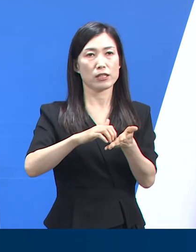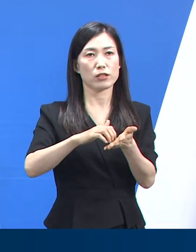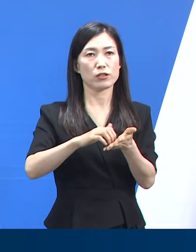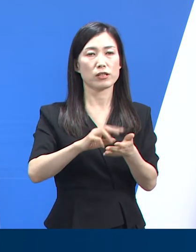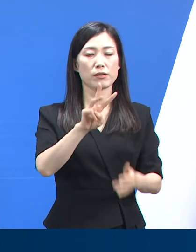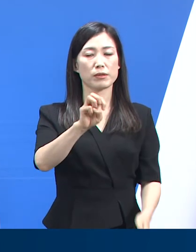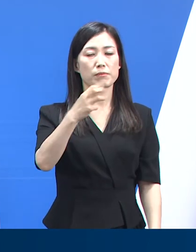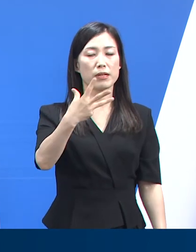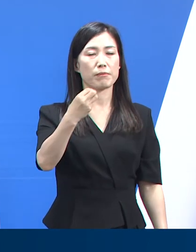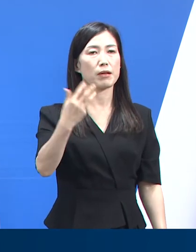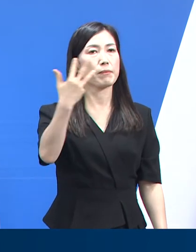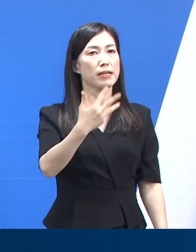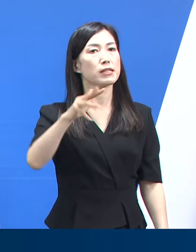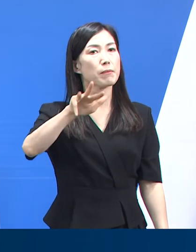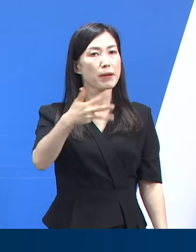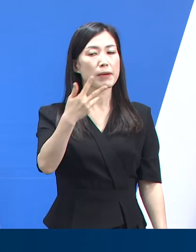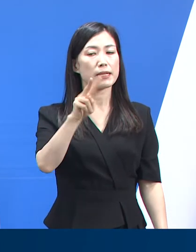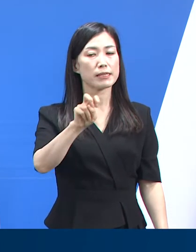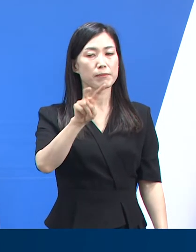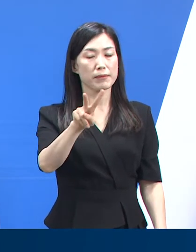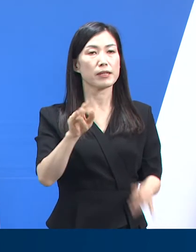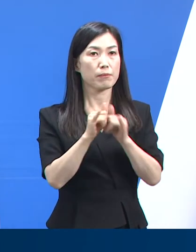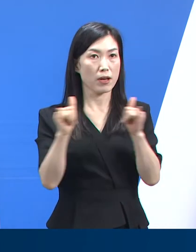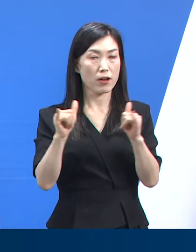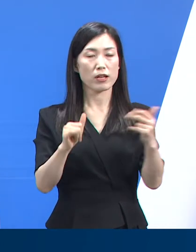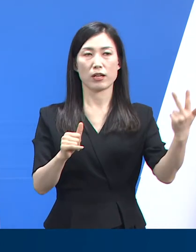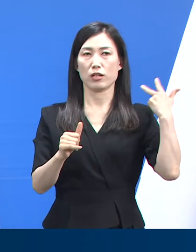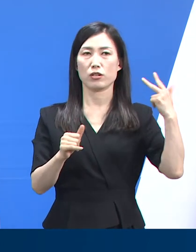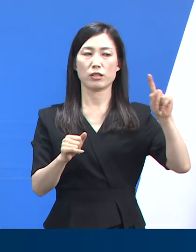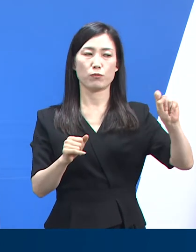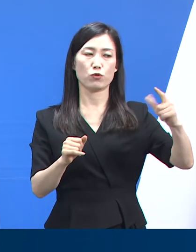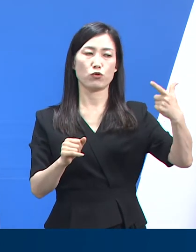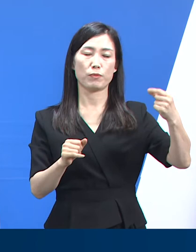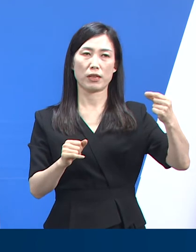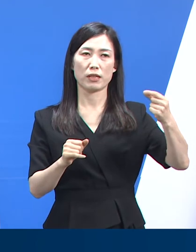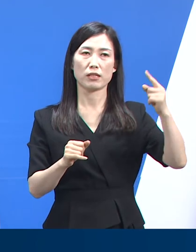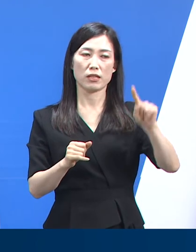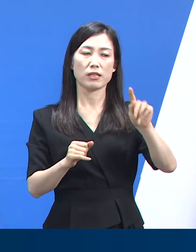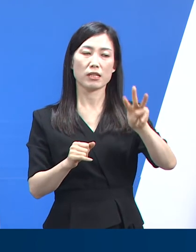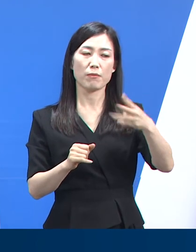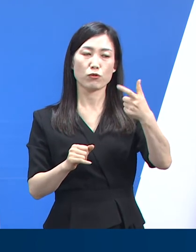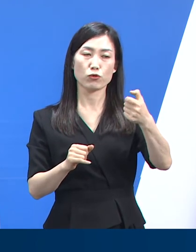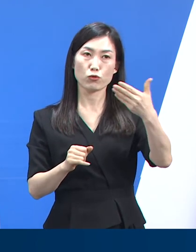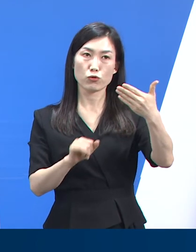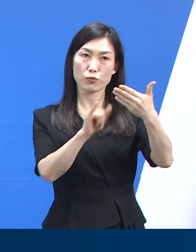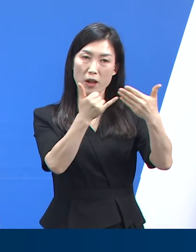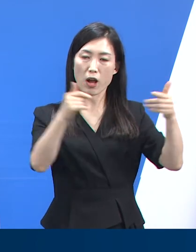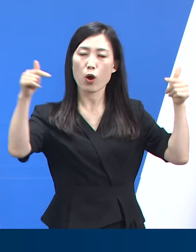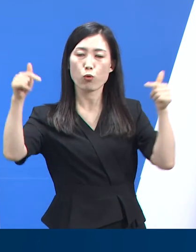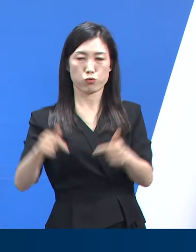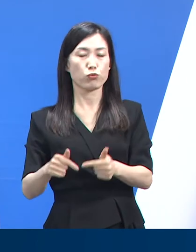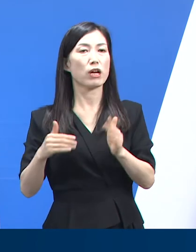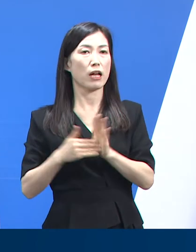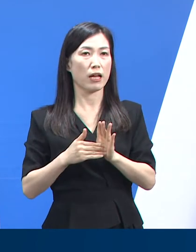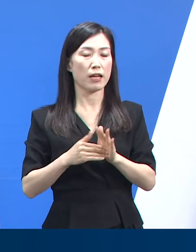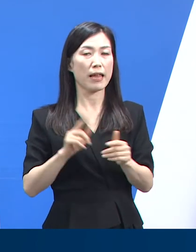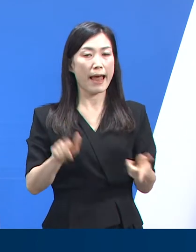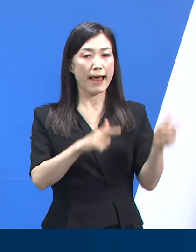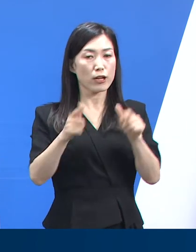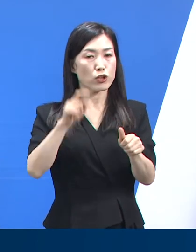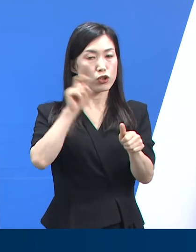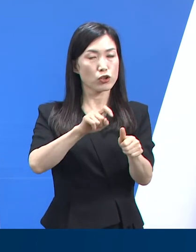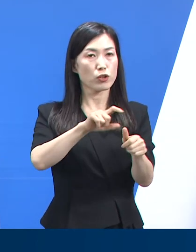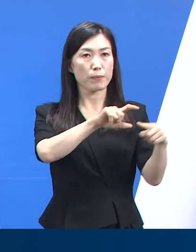38만 8822명으로 전주 대비 16만 1363명 감소하였으며 하루 평균